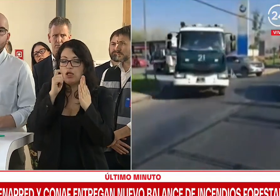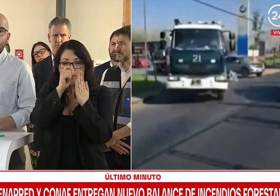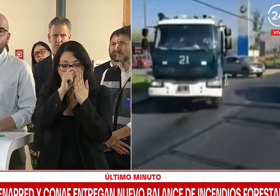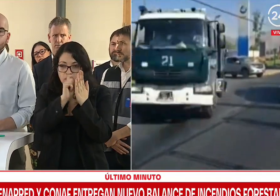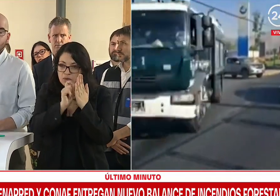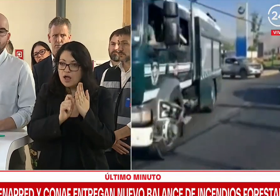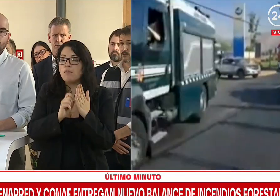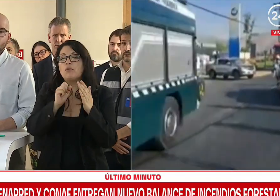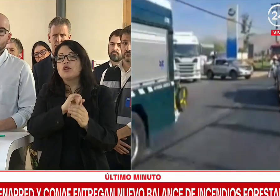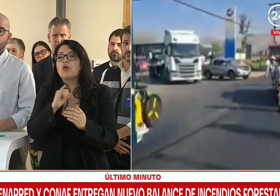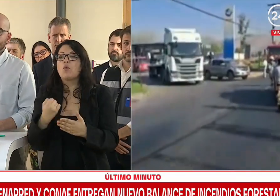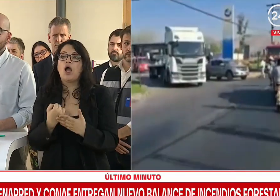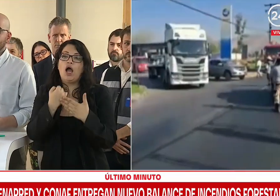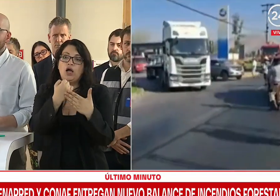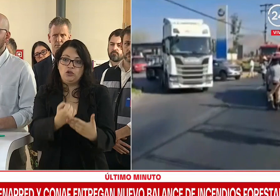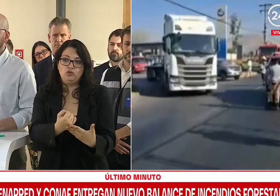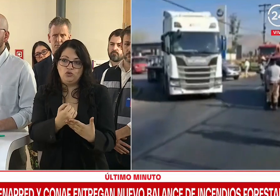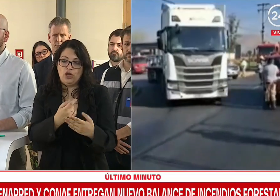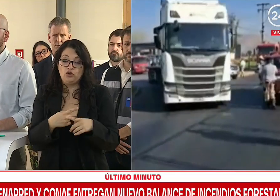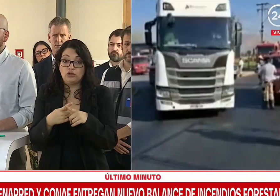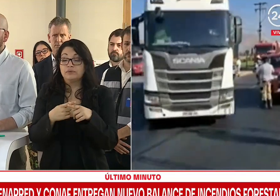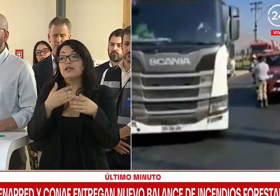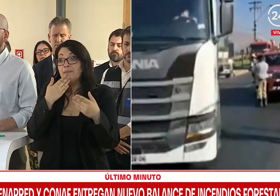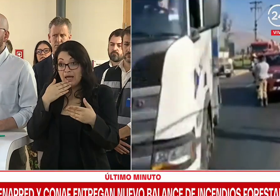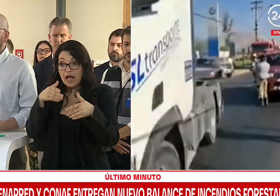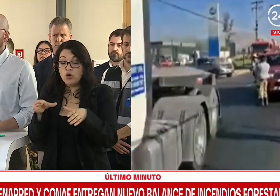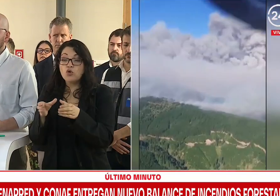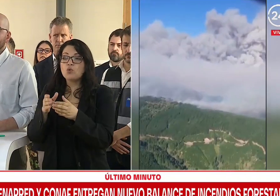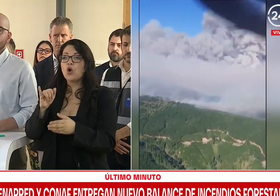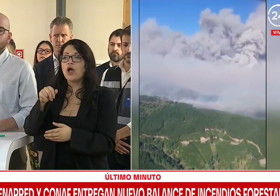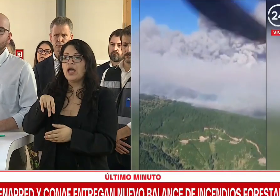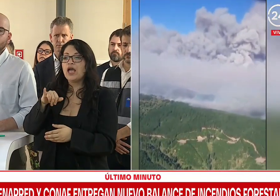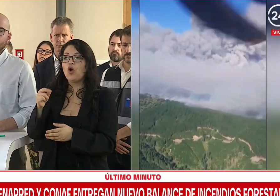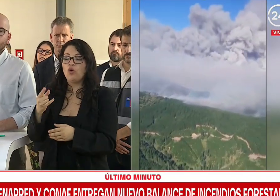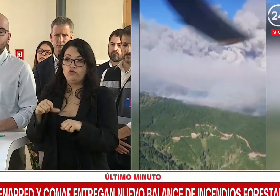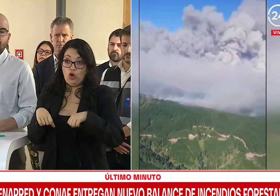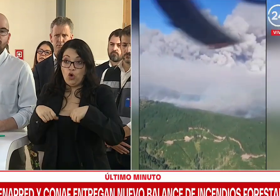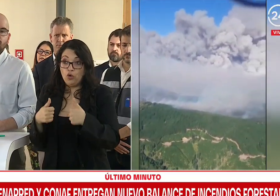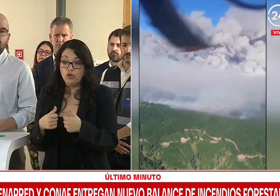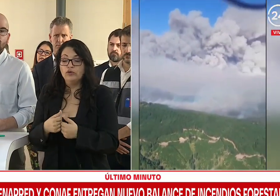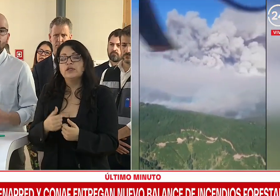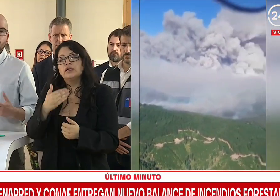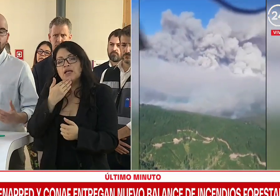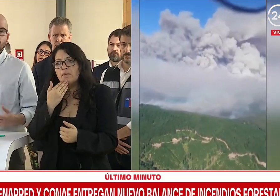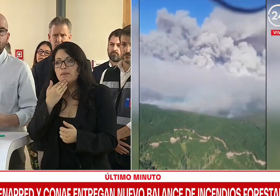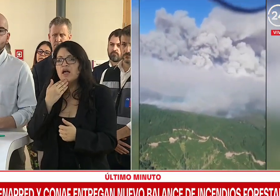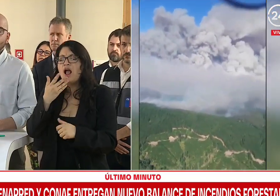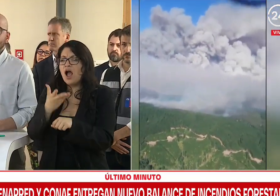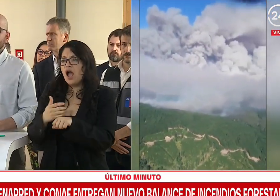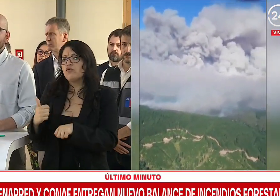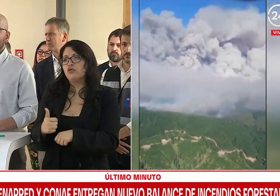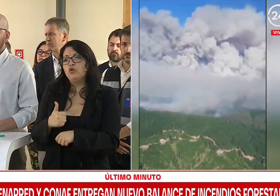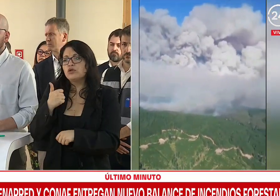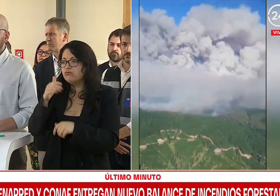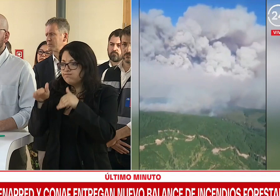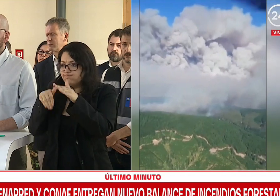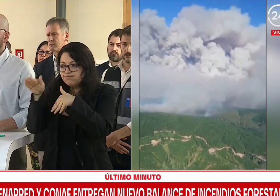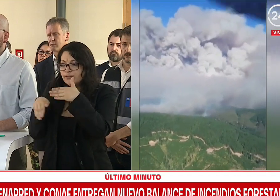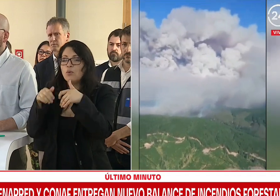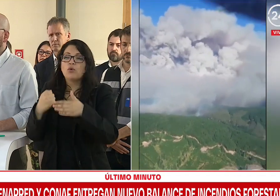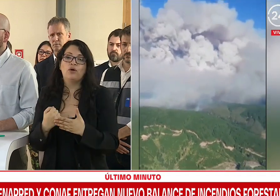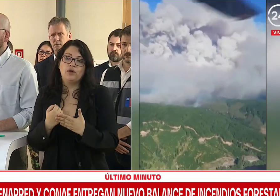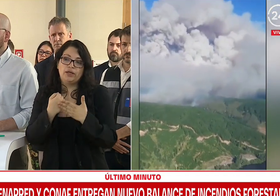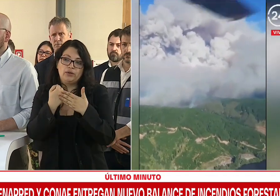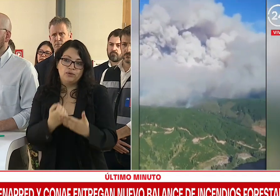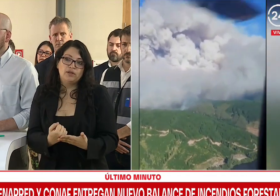de poder llegar con las ayudas sociales. Por lo pronto, también desde INJUF se está convocando a través de distintos voluntarios a poder colaborar,